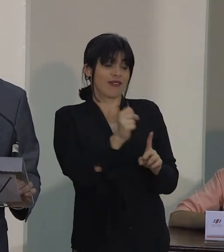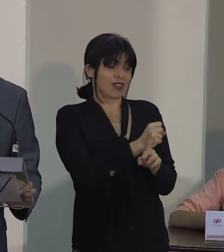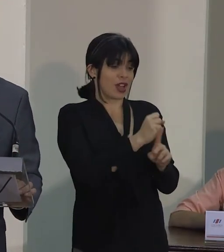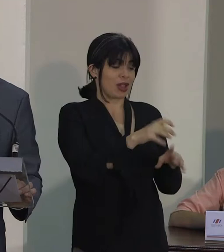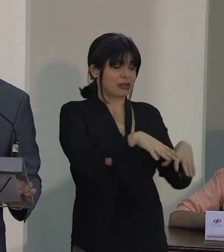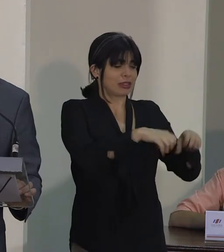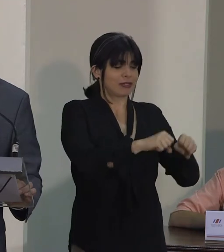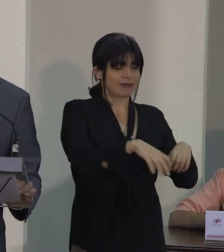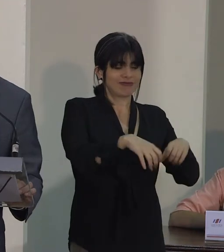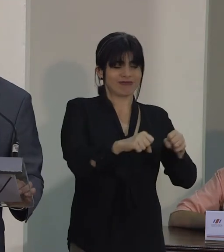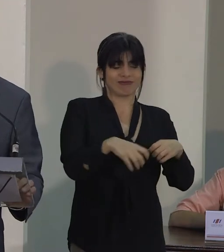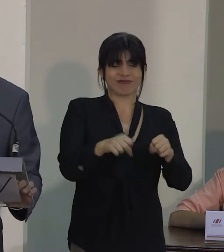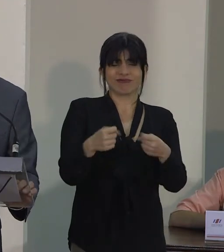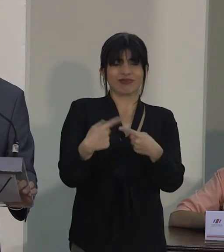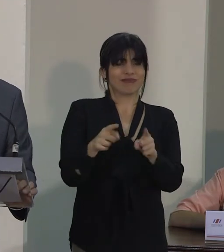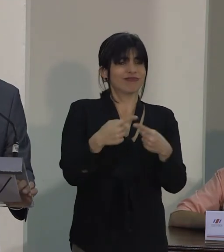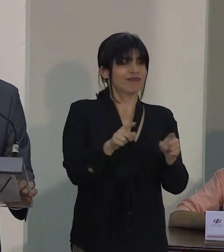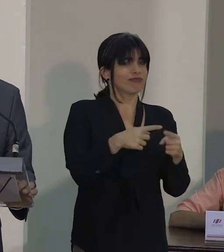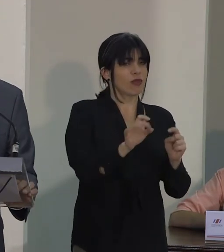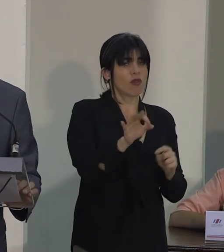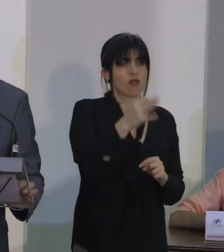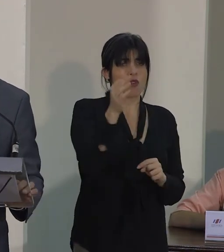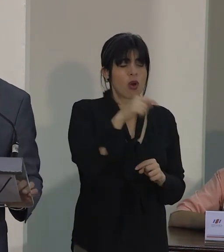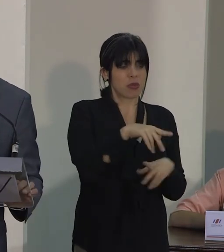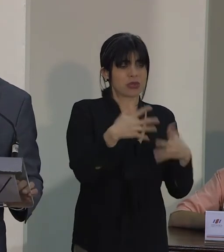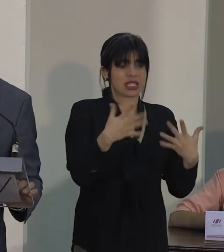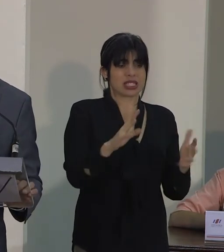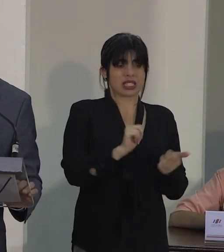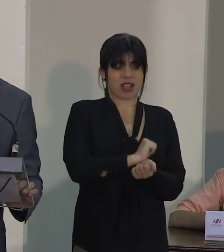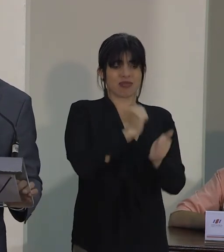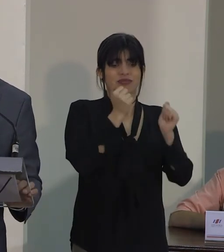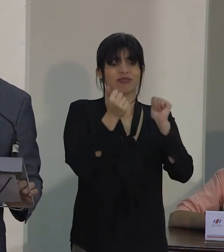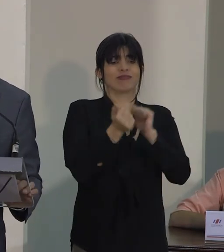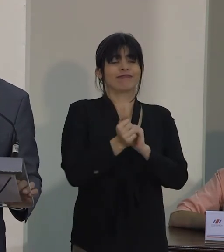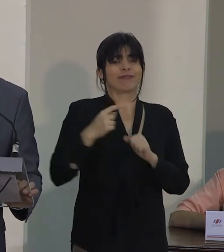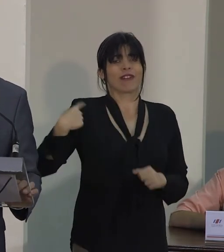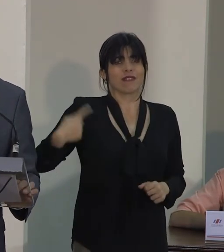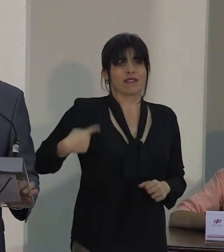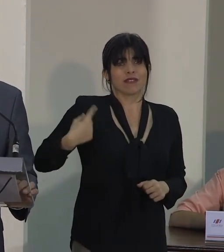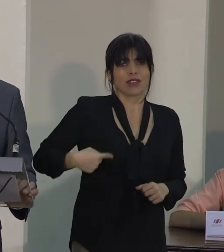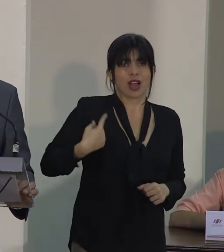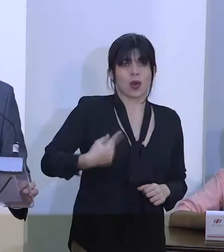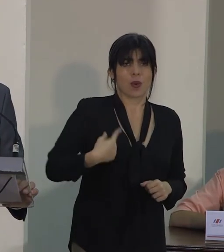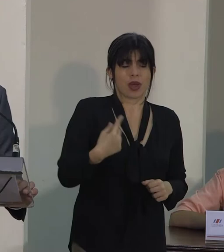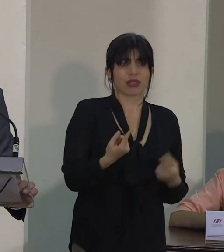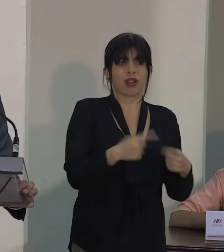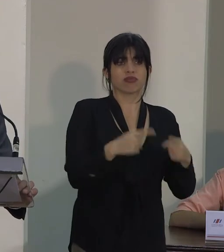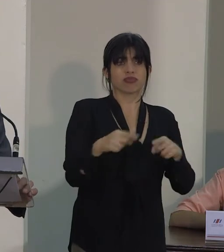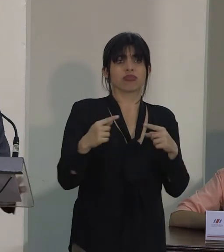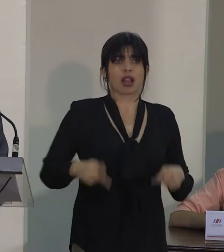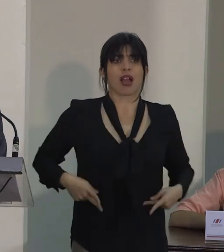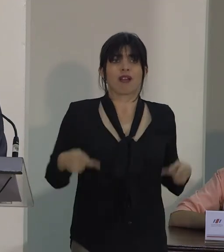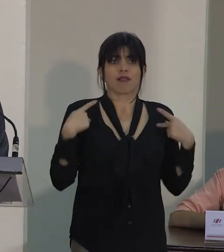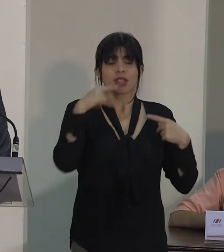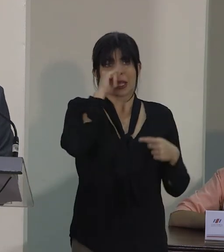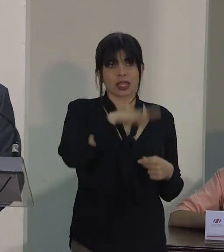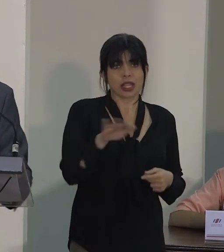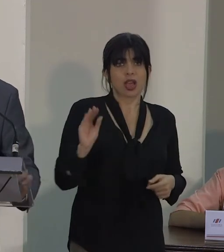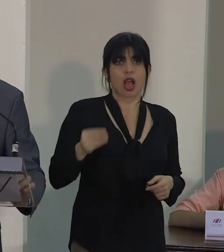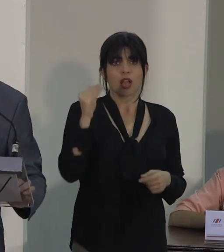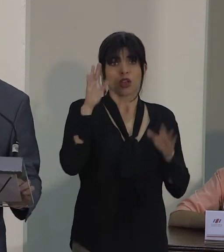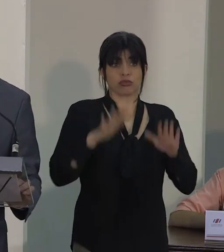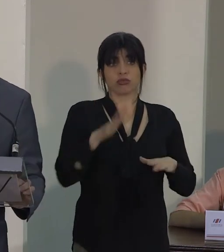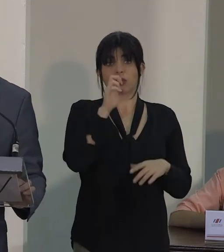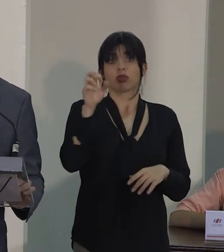asume diversas formas y se ha convertido en una constante en la vida de los niños, niñas y adolescentes